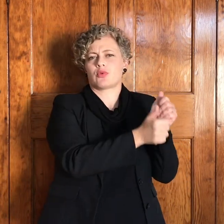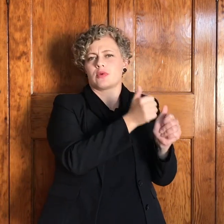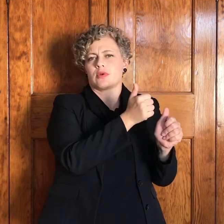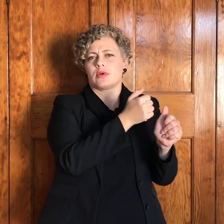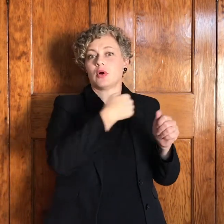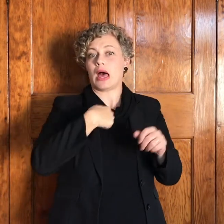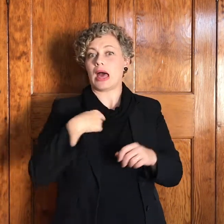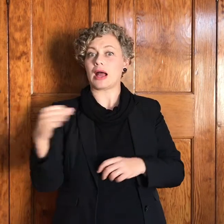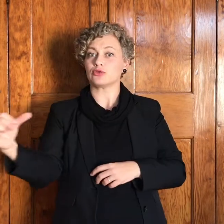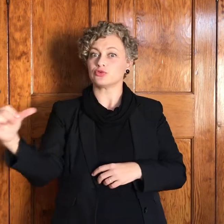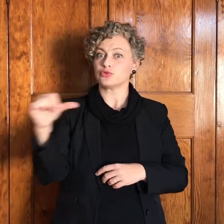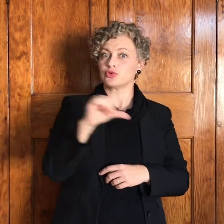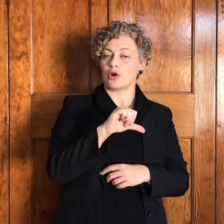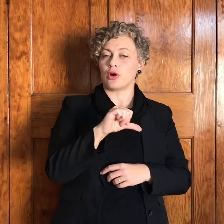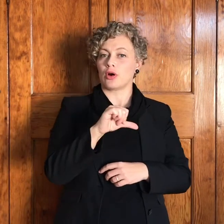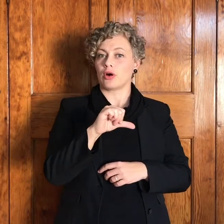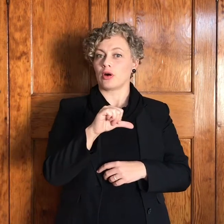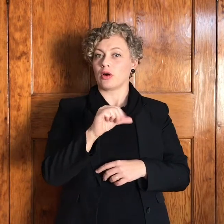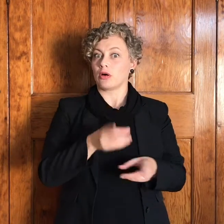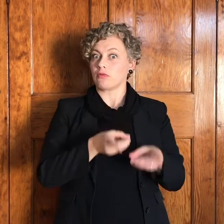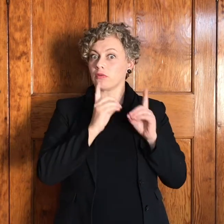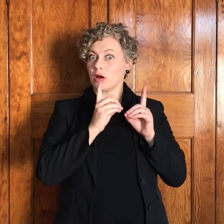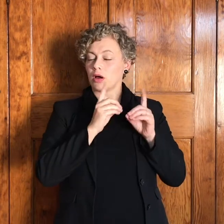woedende broer met 400 man